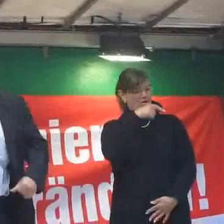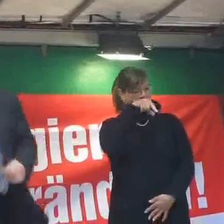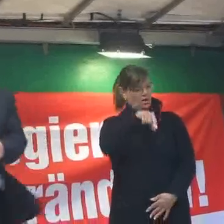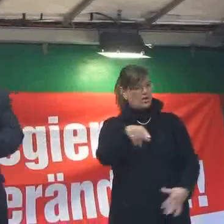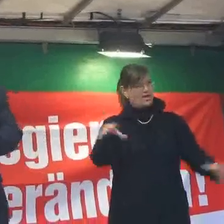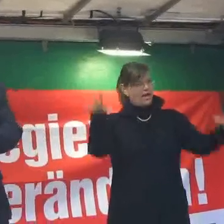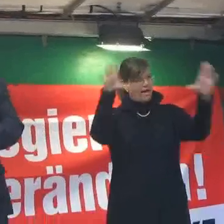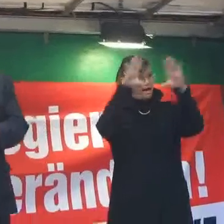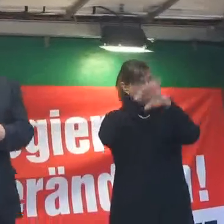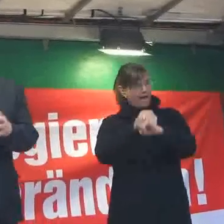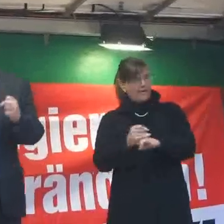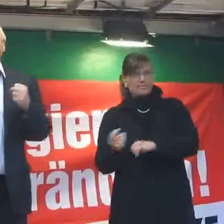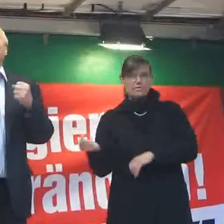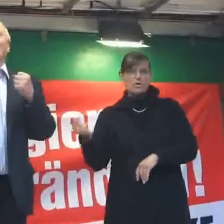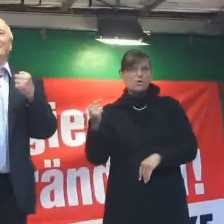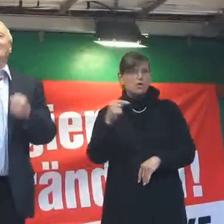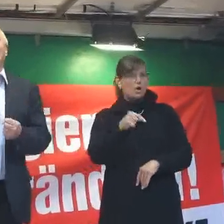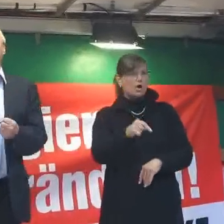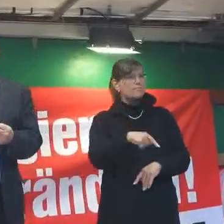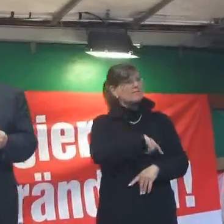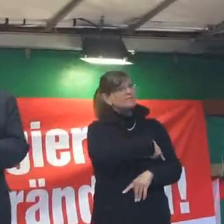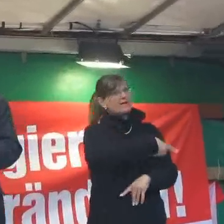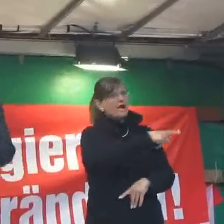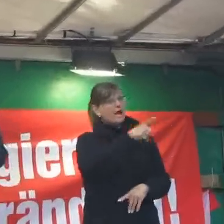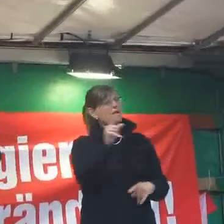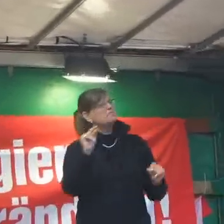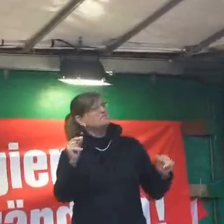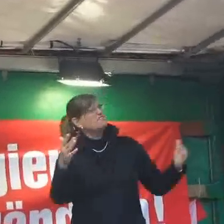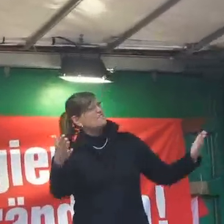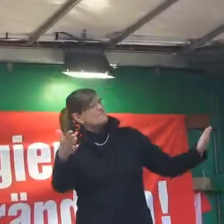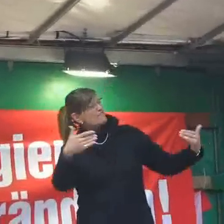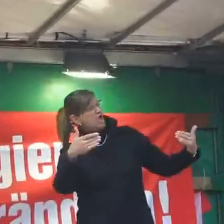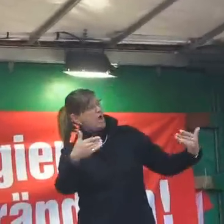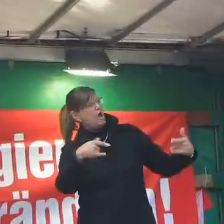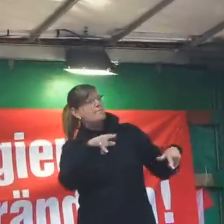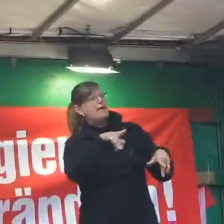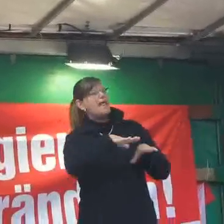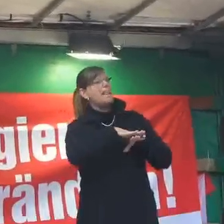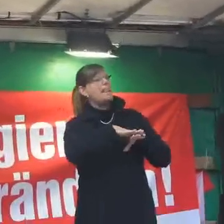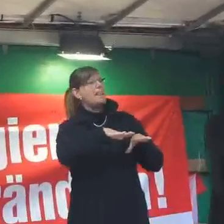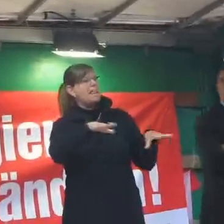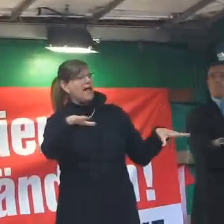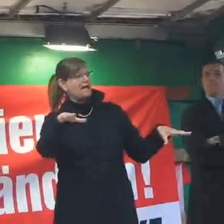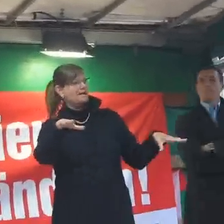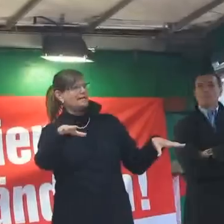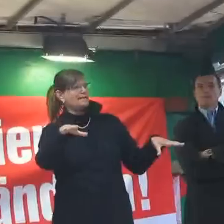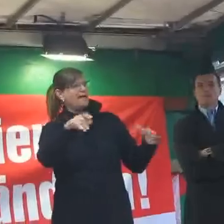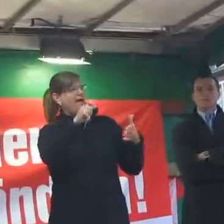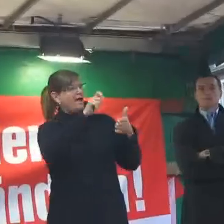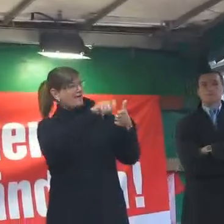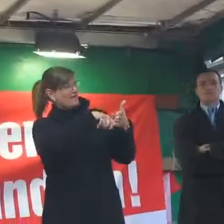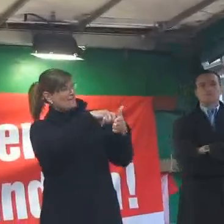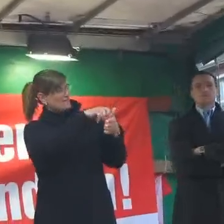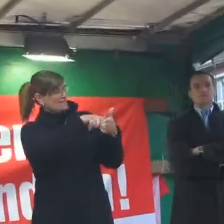gekommen, um dafür zu werben, dass Sie bei der Landtagswahl, es wird Sie nicht überraschen, die Linke wählen.